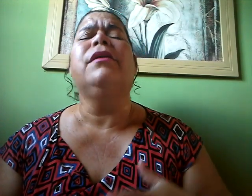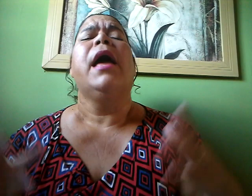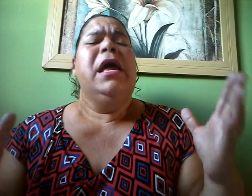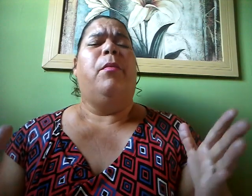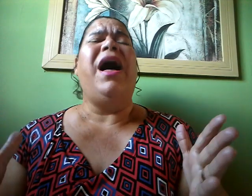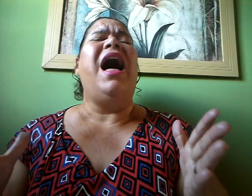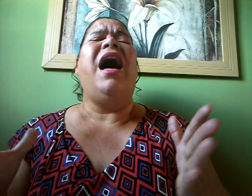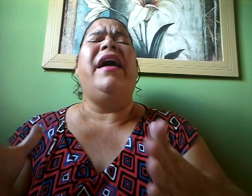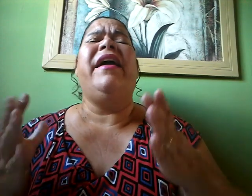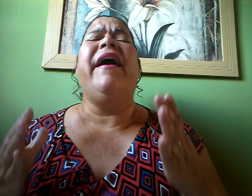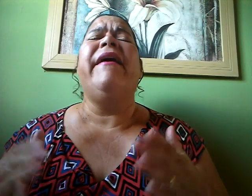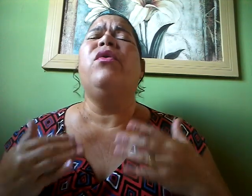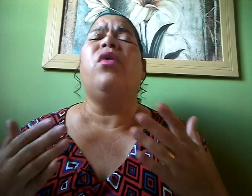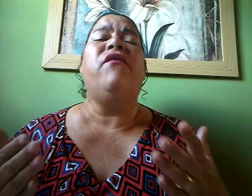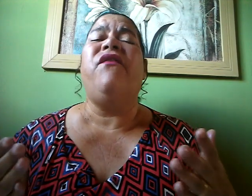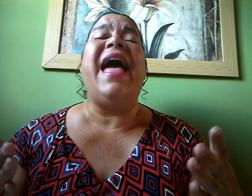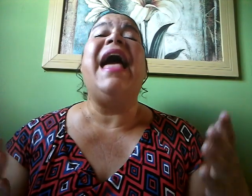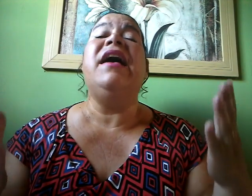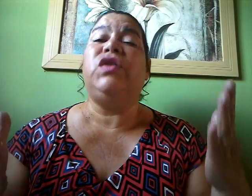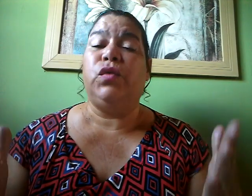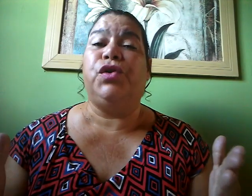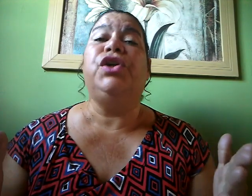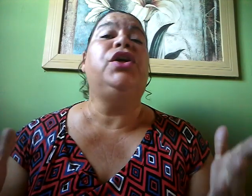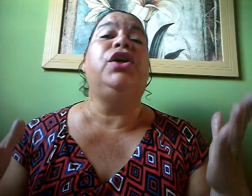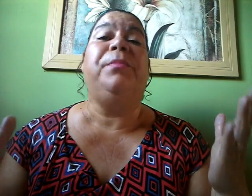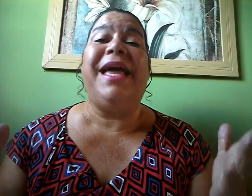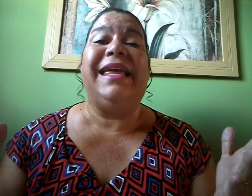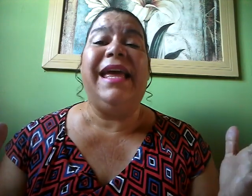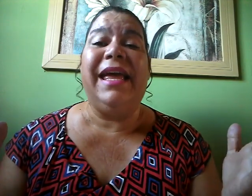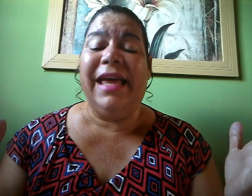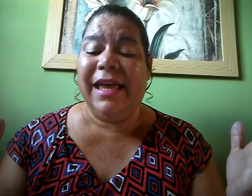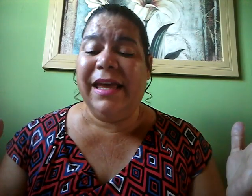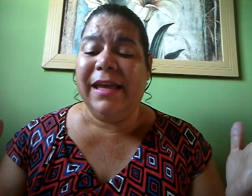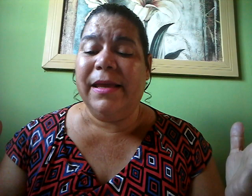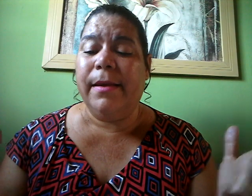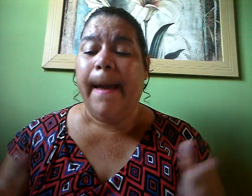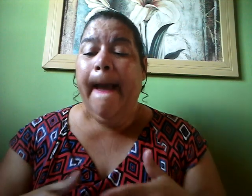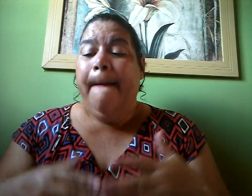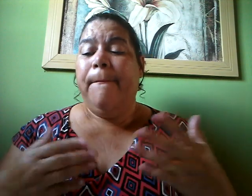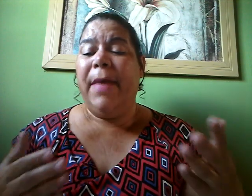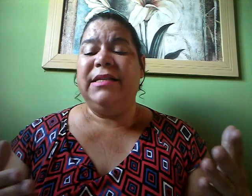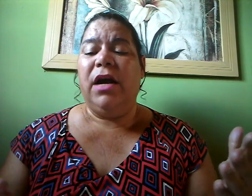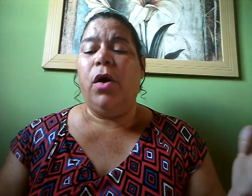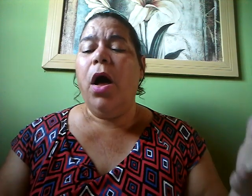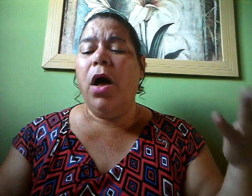Pai eu confesso Que peguei Mas agora